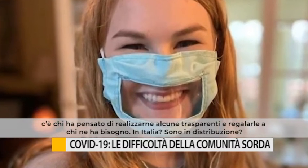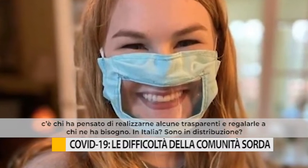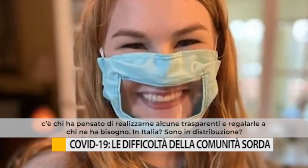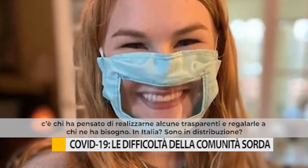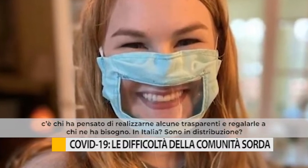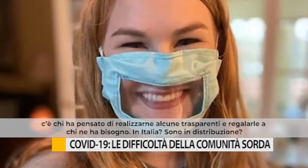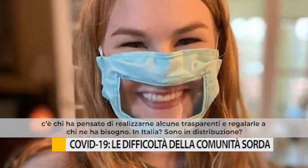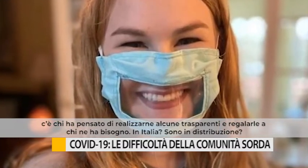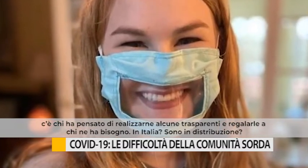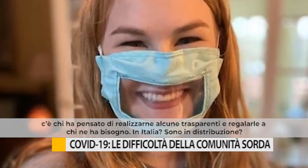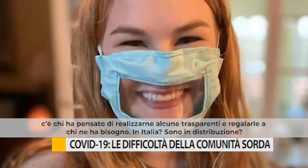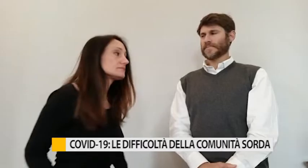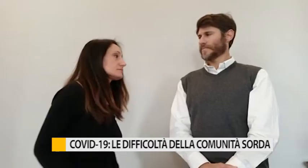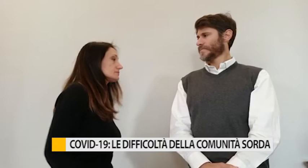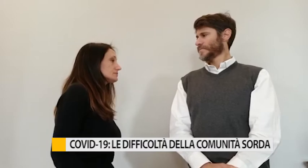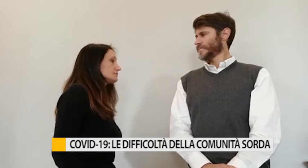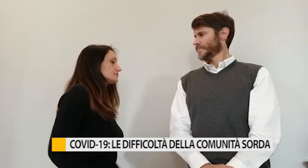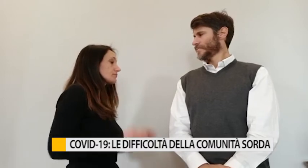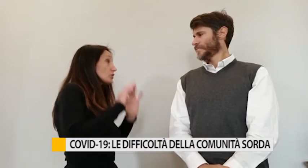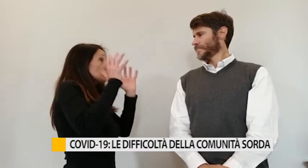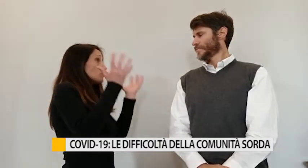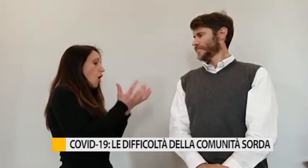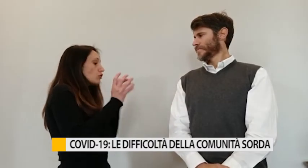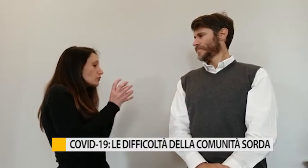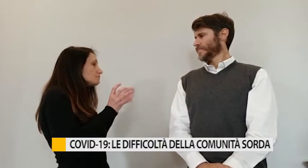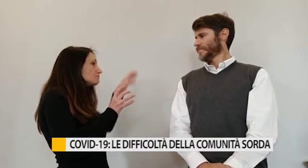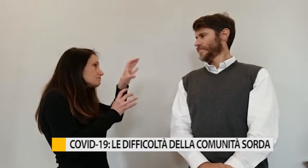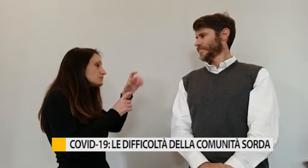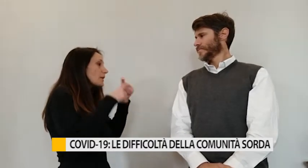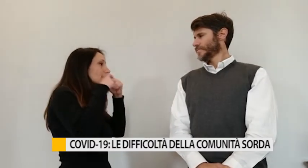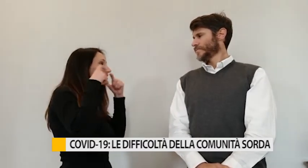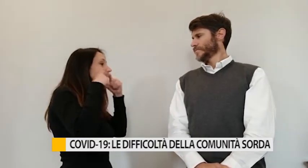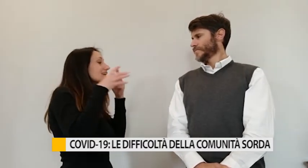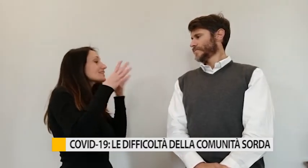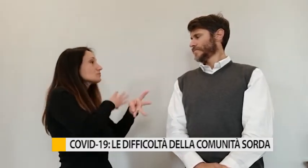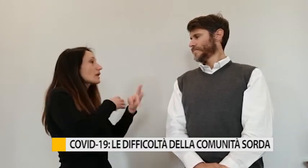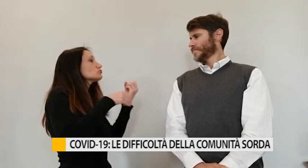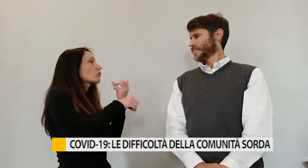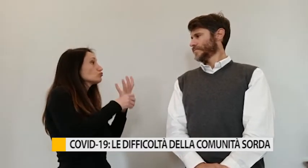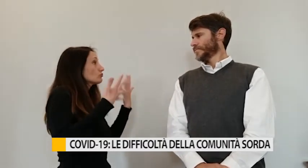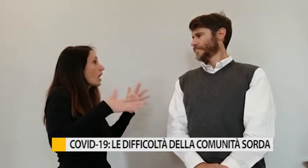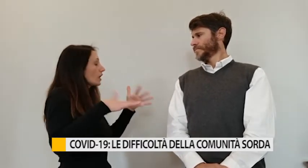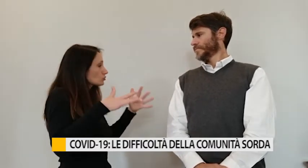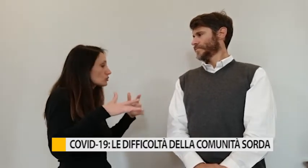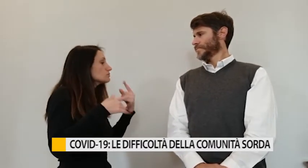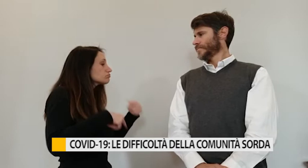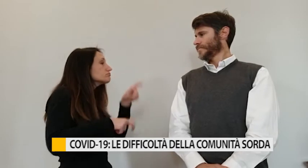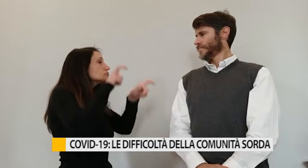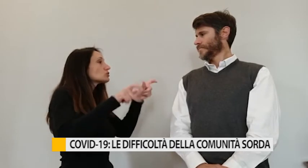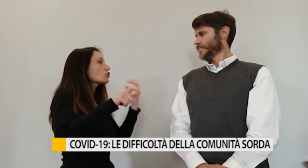sono in distribuzione. Ho visto che all'estero hanno prodotto delle mascherine trasparenti per chi ha la necessità di leggere il labiale.